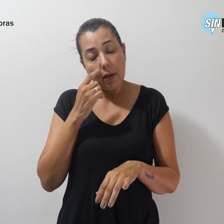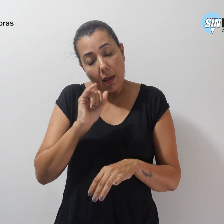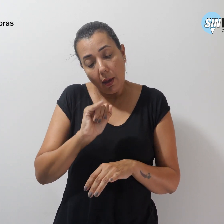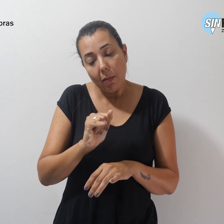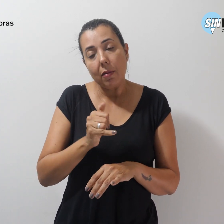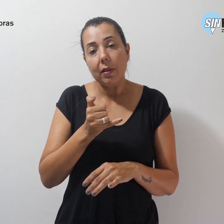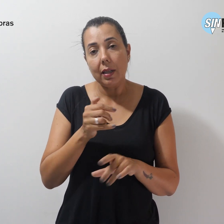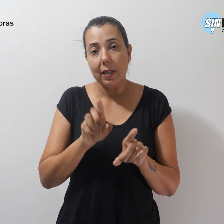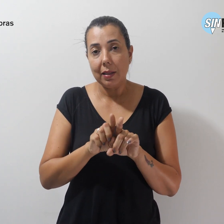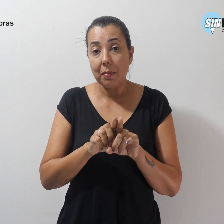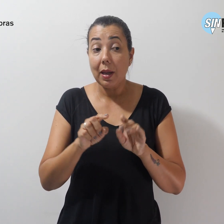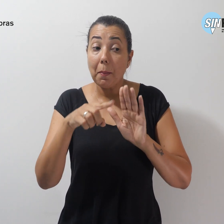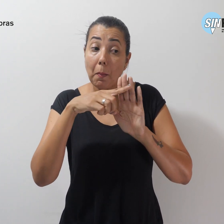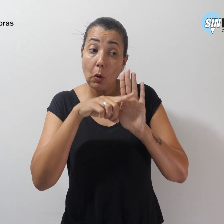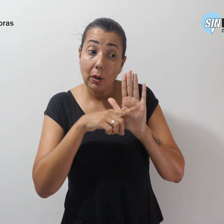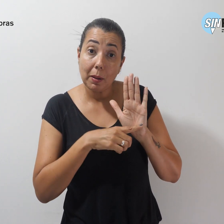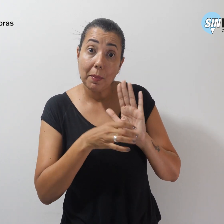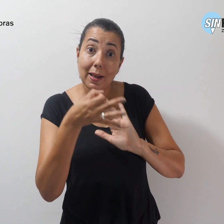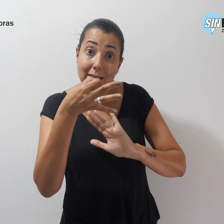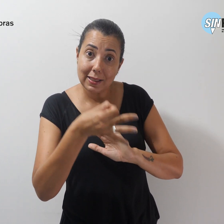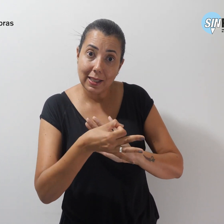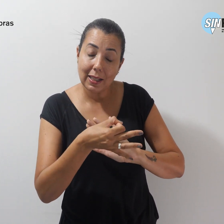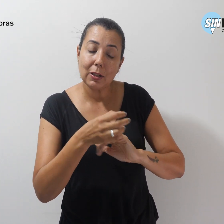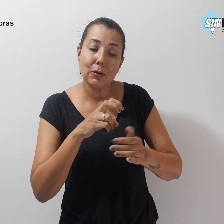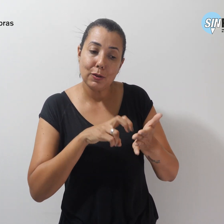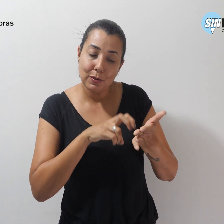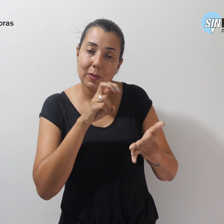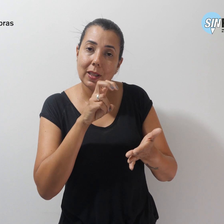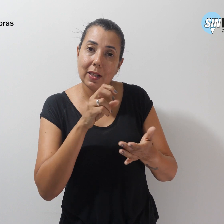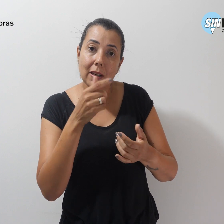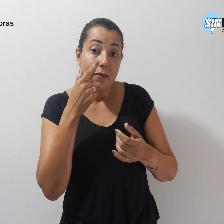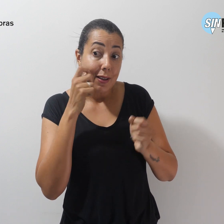e se programar logo cedo. Fique ligado!